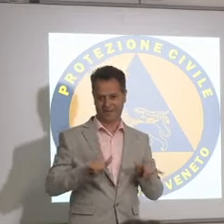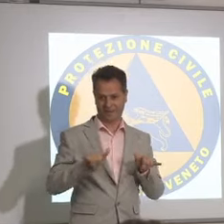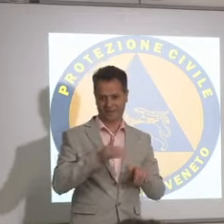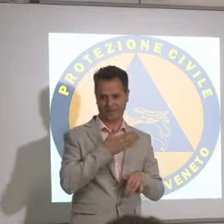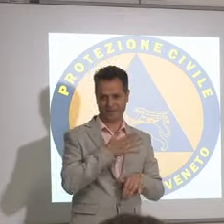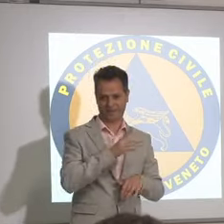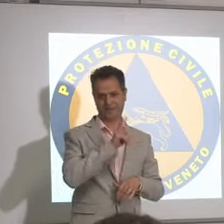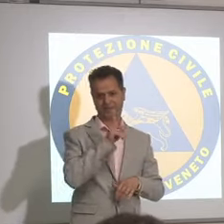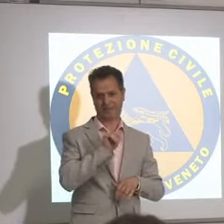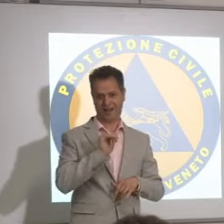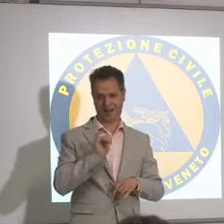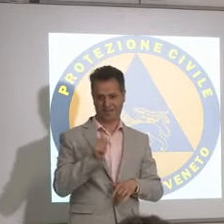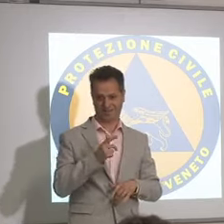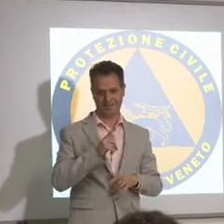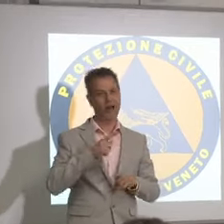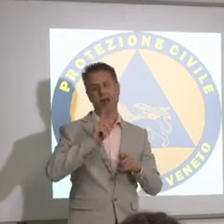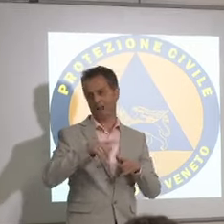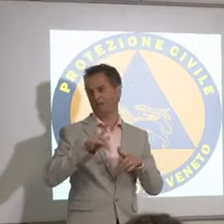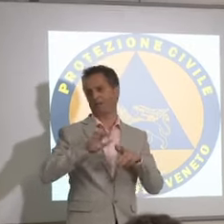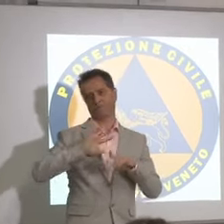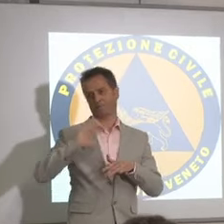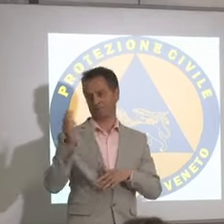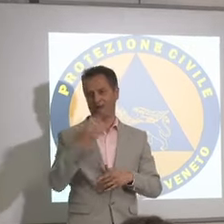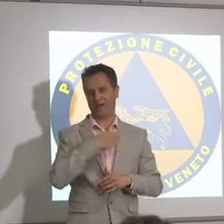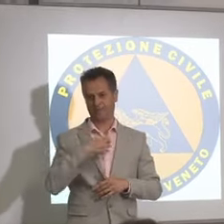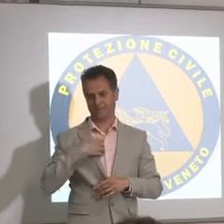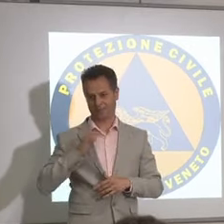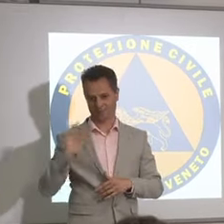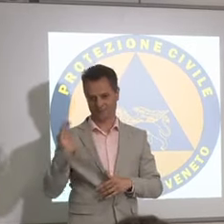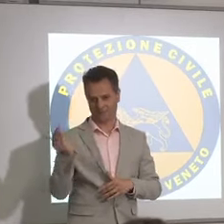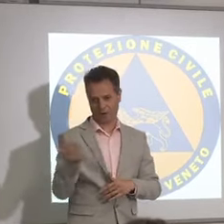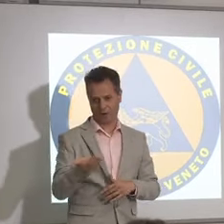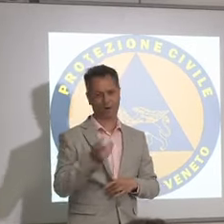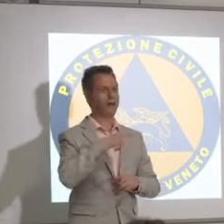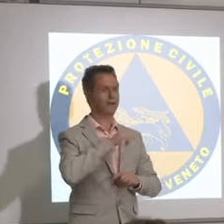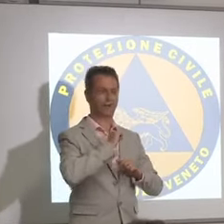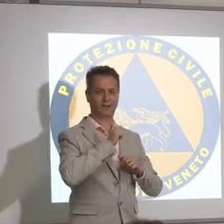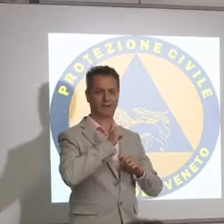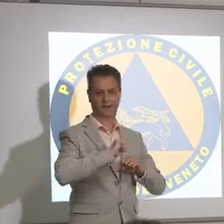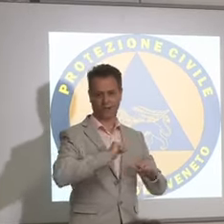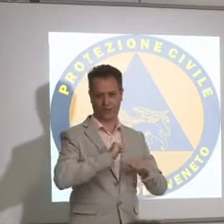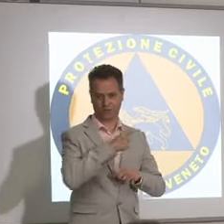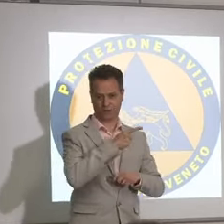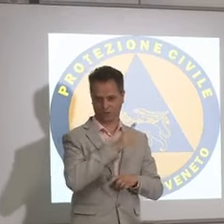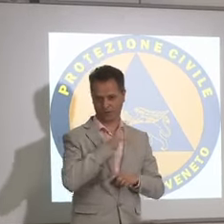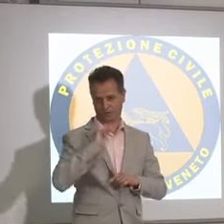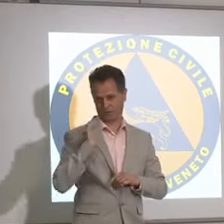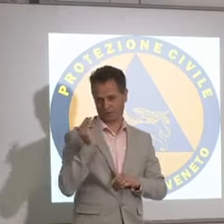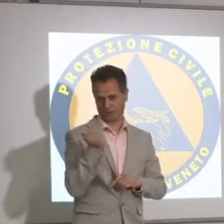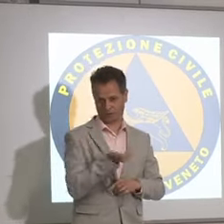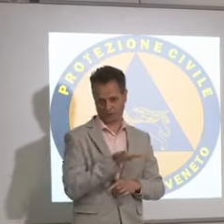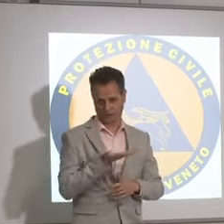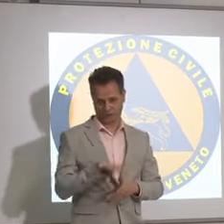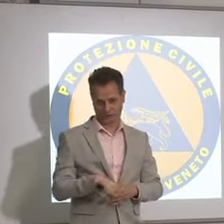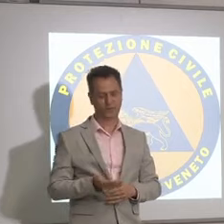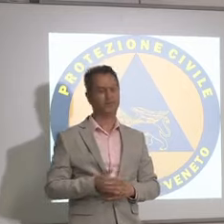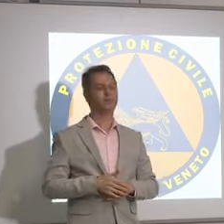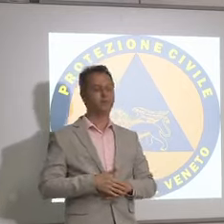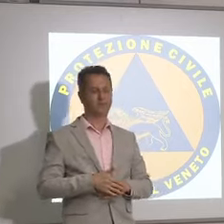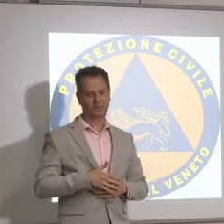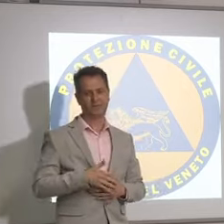buongiorno presidente governatore Anneto e a tutti gli assessori più presenti